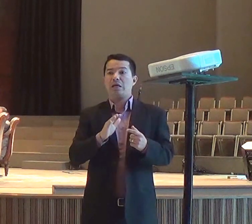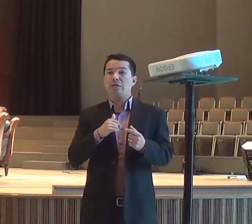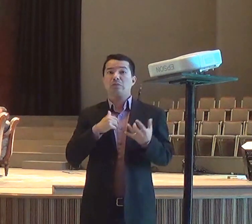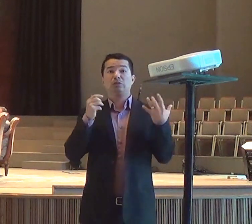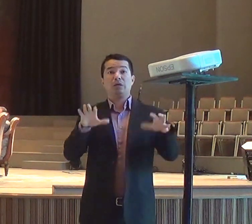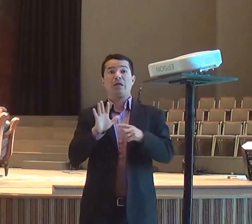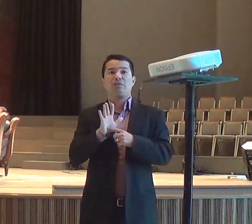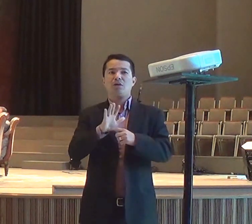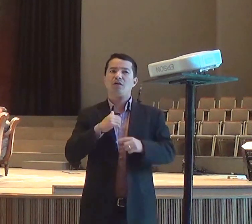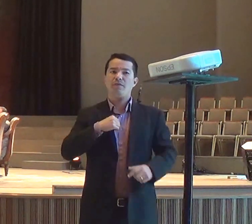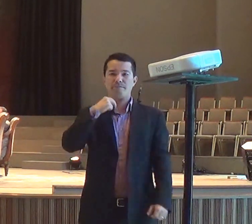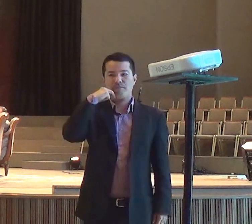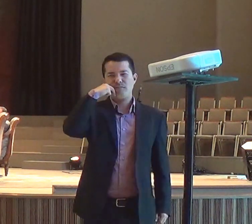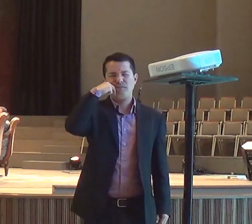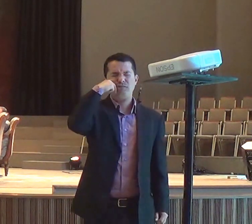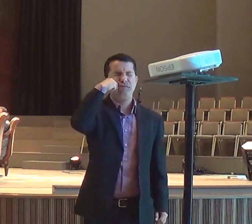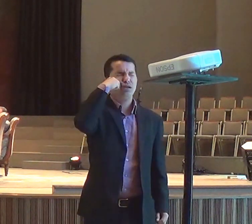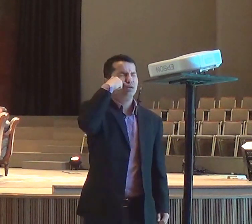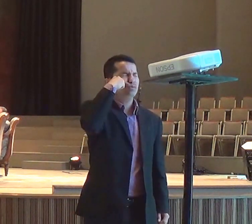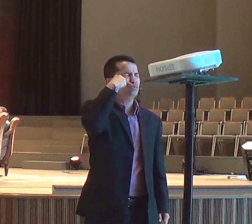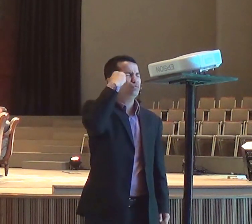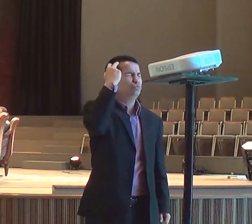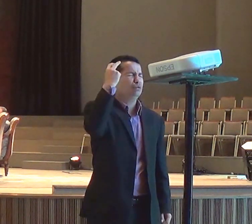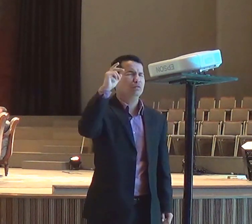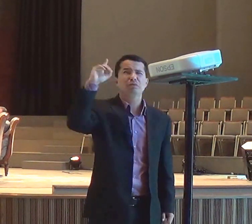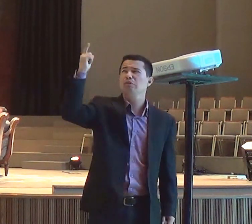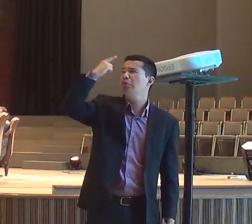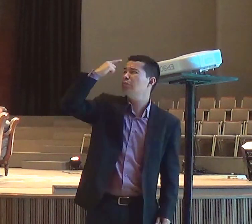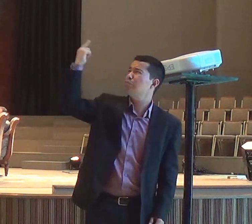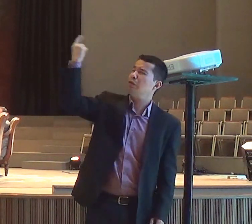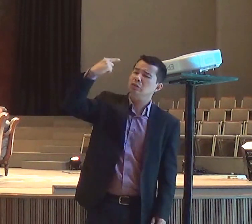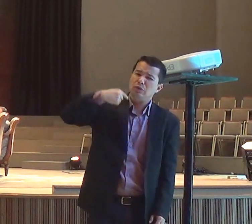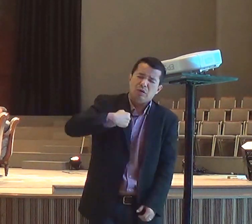que vergonha, até hoje, isso me incomoda,